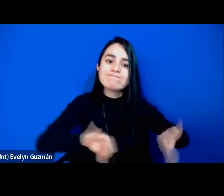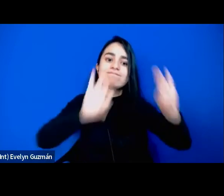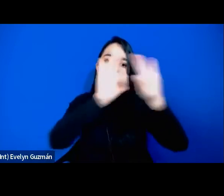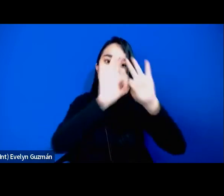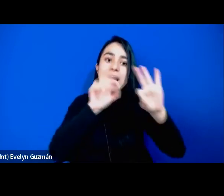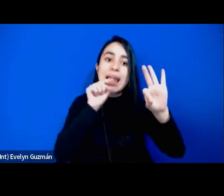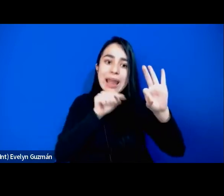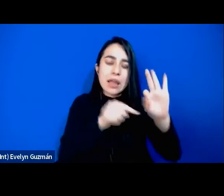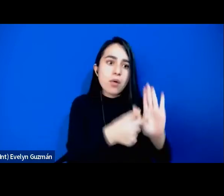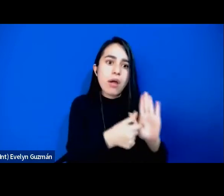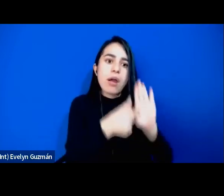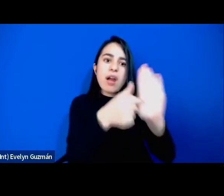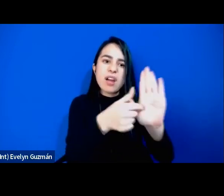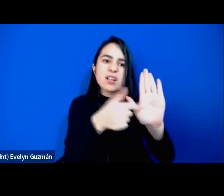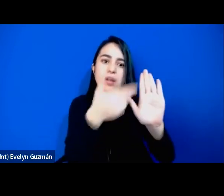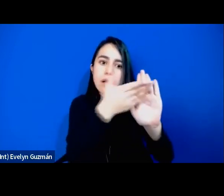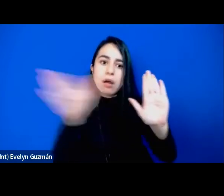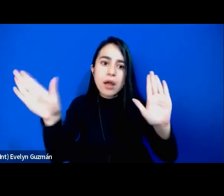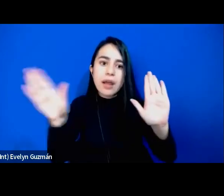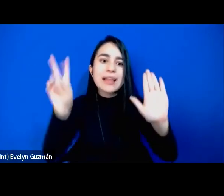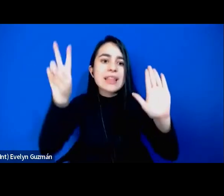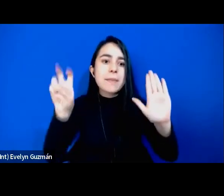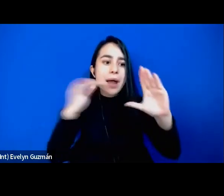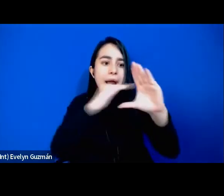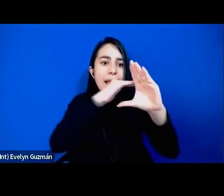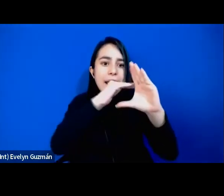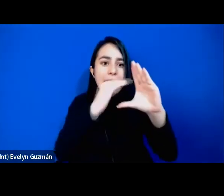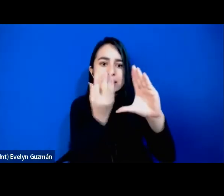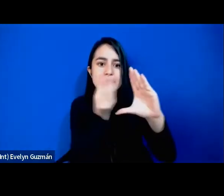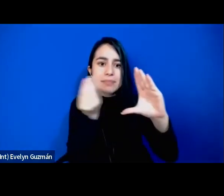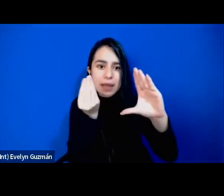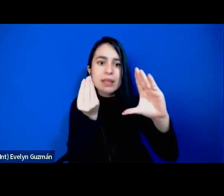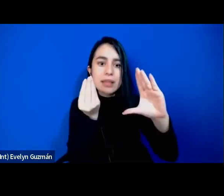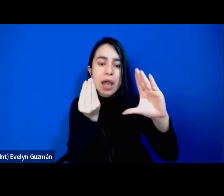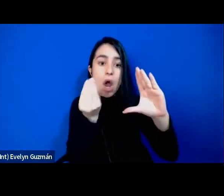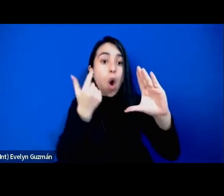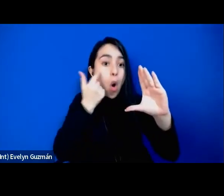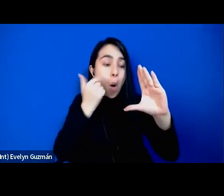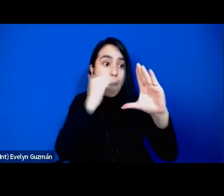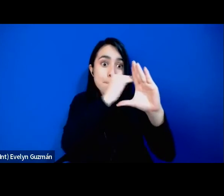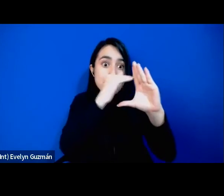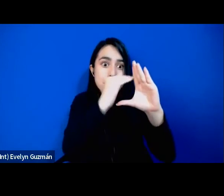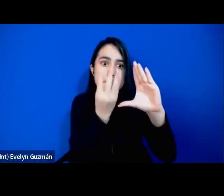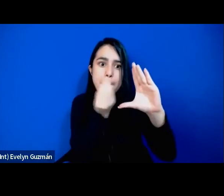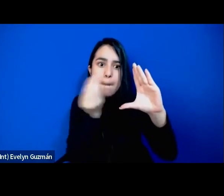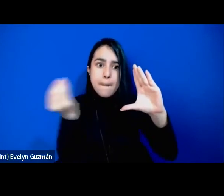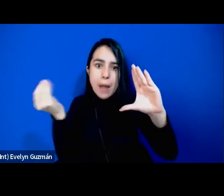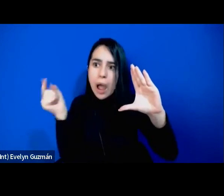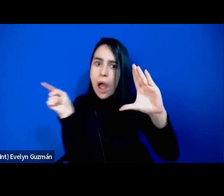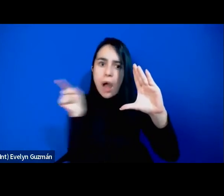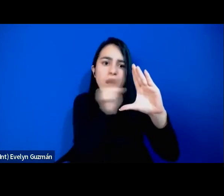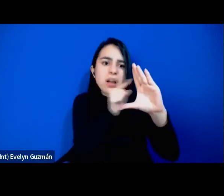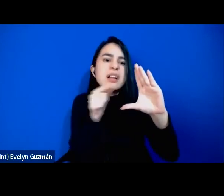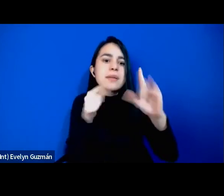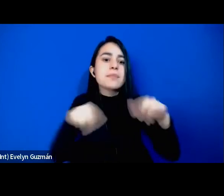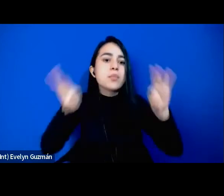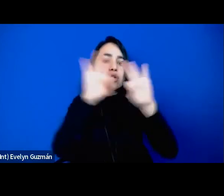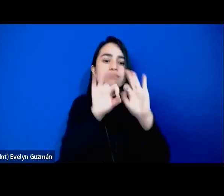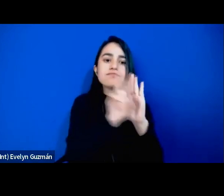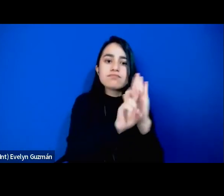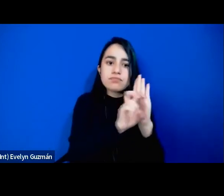este leque sobre clases medias y la complexidad de hacer una reflexión teórica,